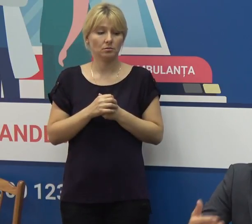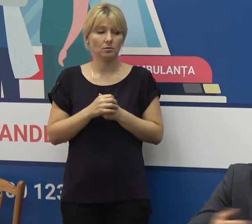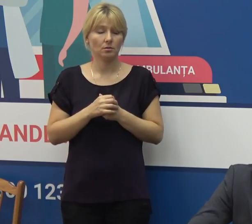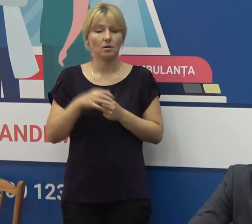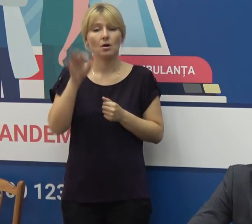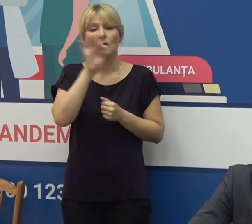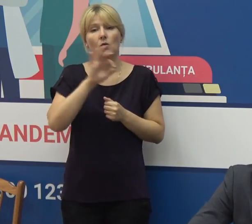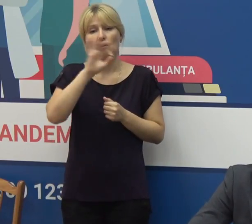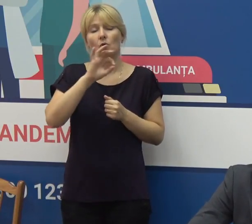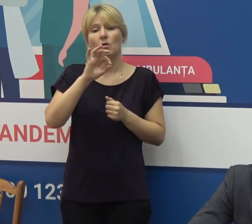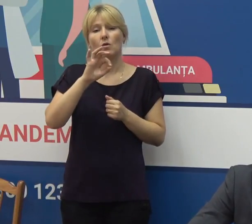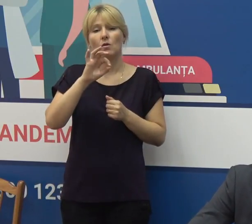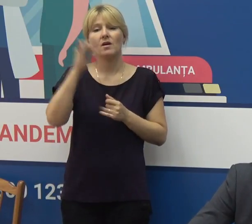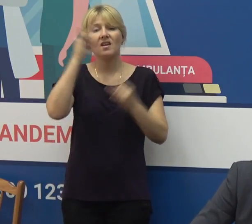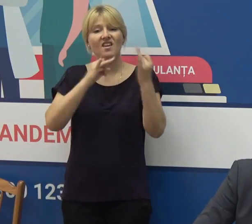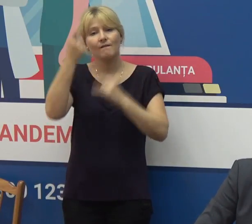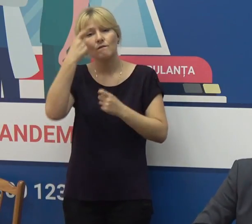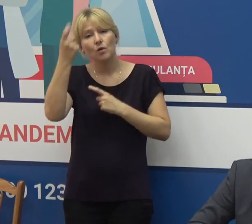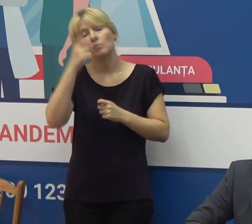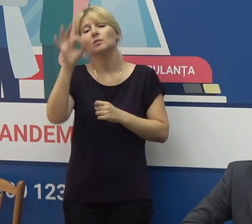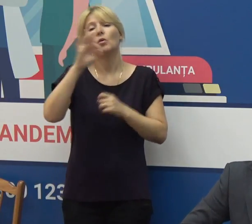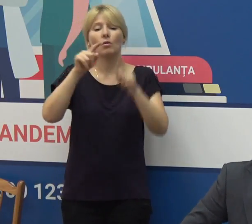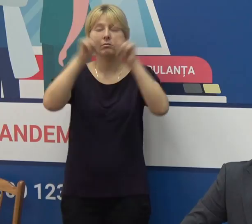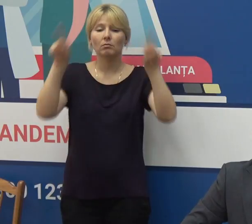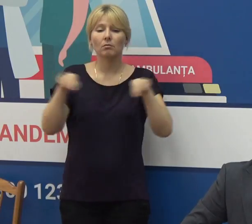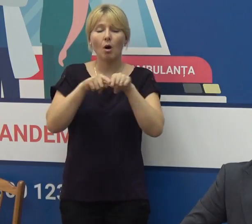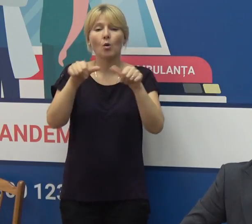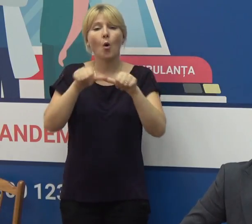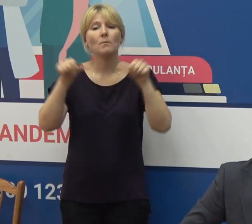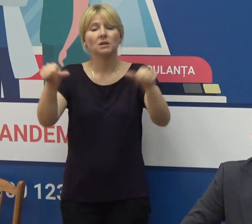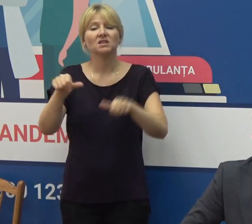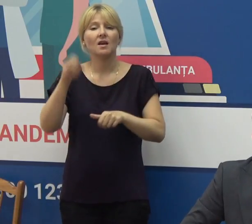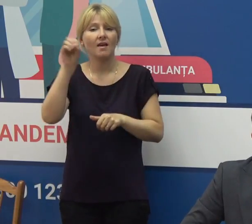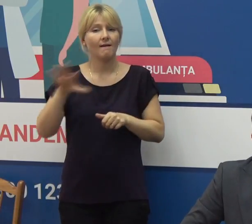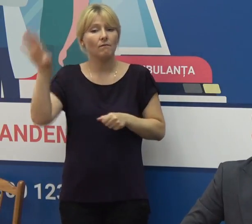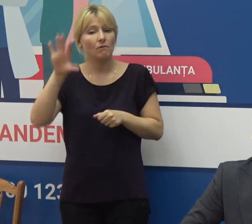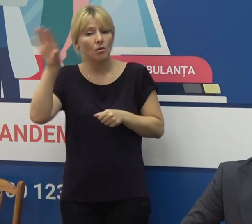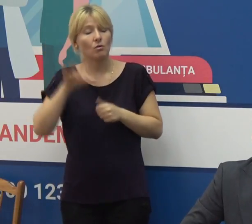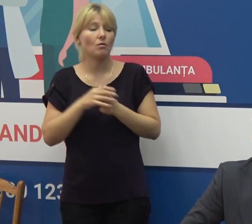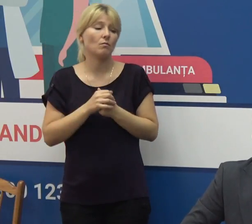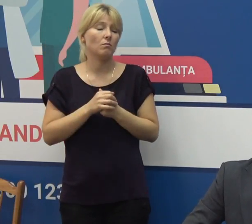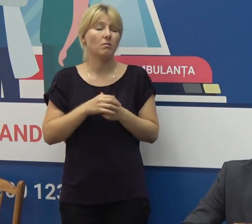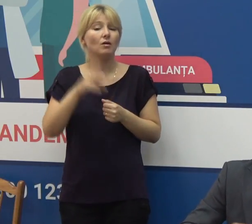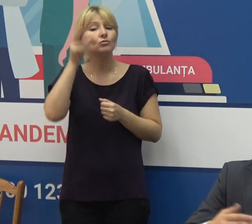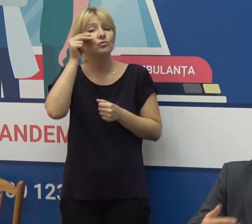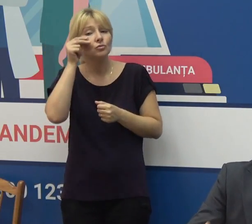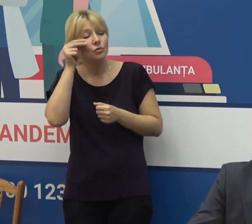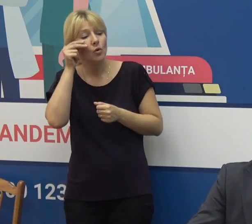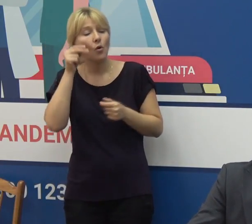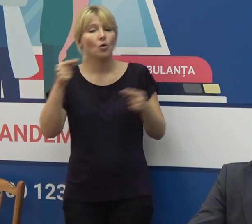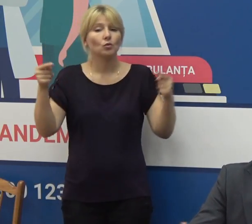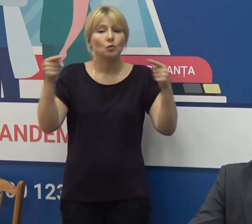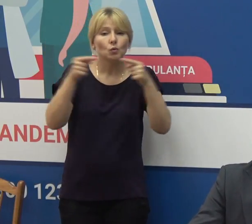departamentelor tehnologiei informoționale la nivel Comisiei Europiene în principiu din toate cele au fost